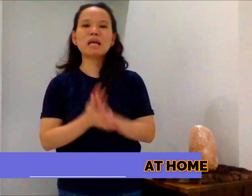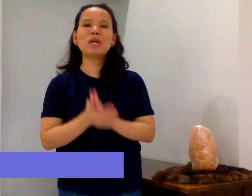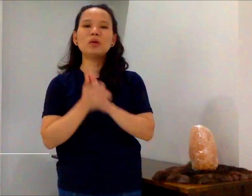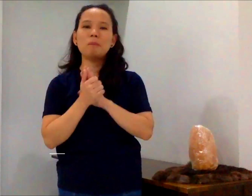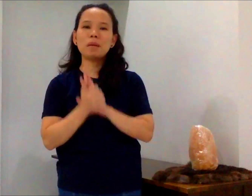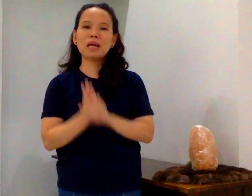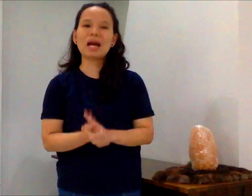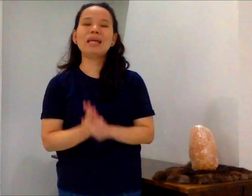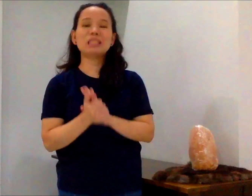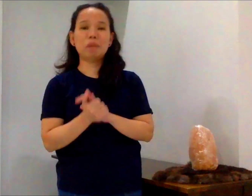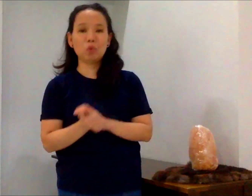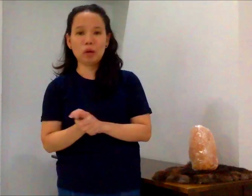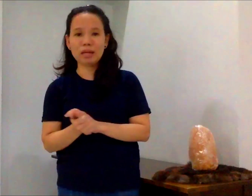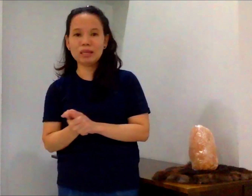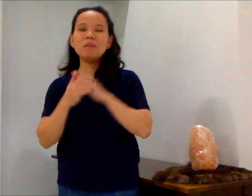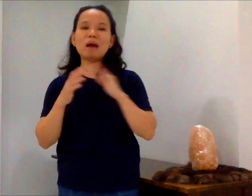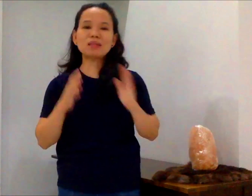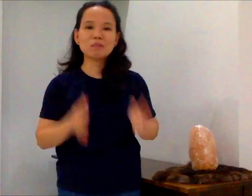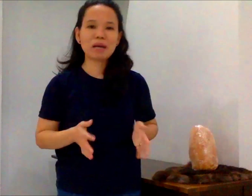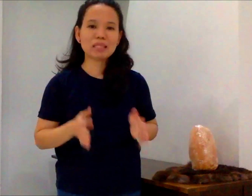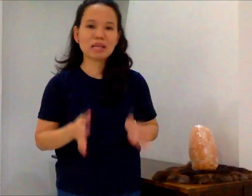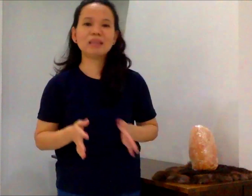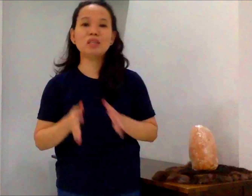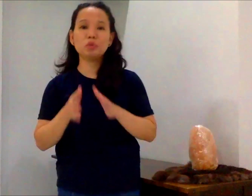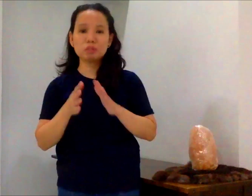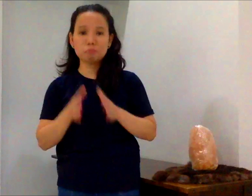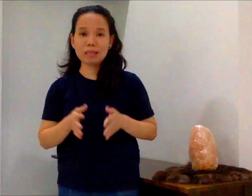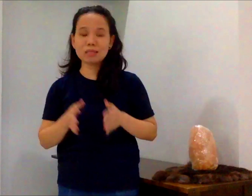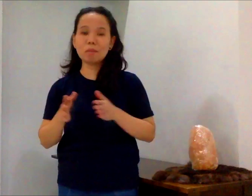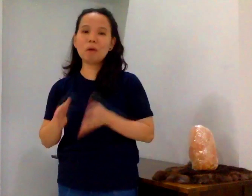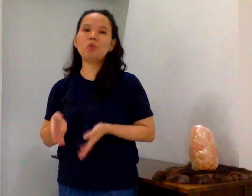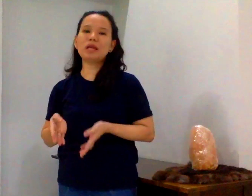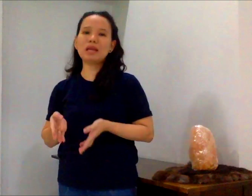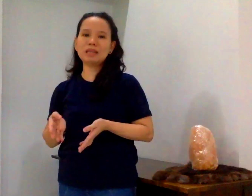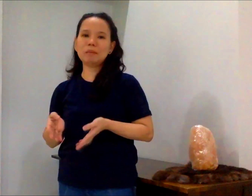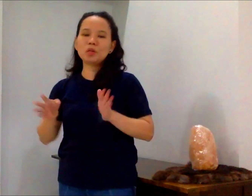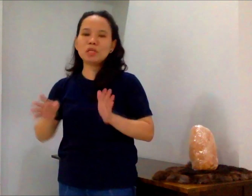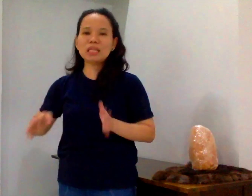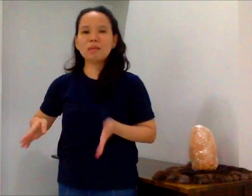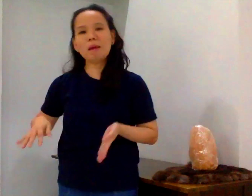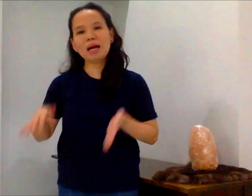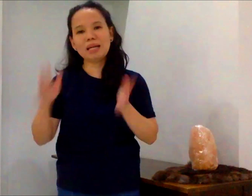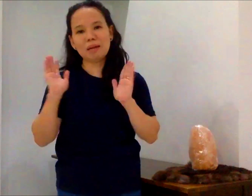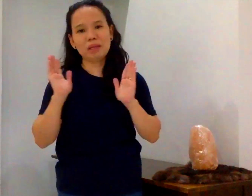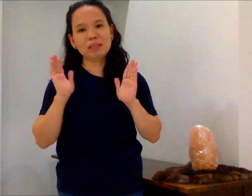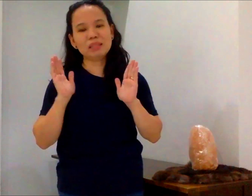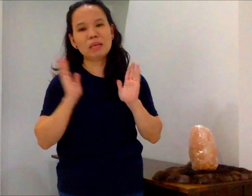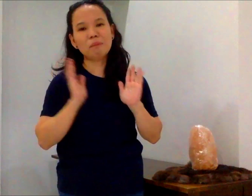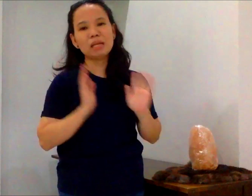tayo ng pagkain sa bakuhan. I-maximize natin yung space ng bakuhan natin. Yung gilid ng bahay namin, tinamna